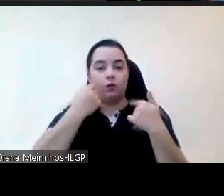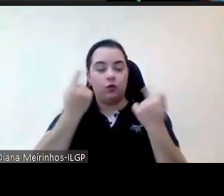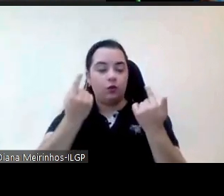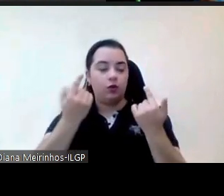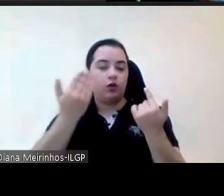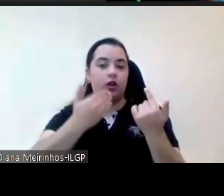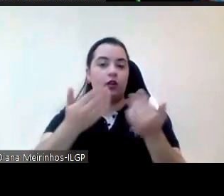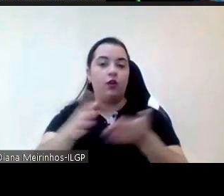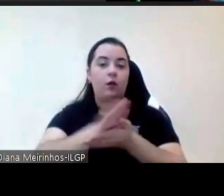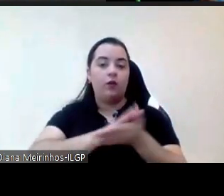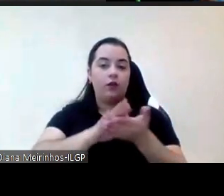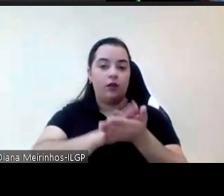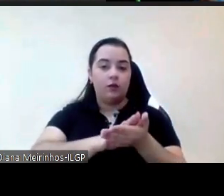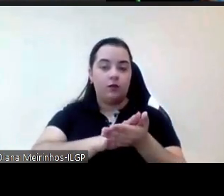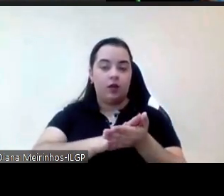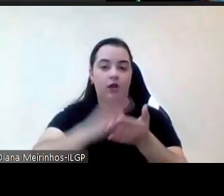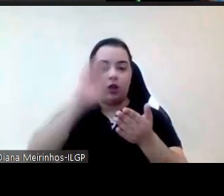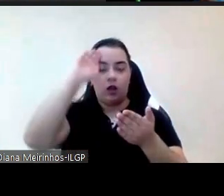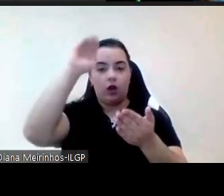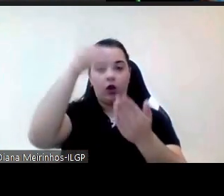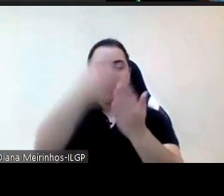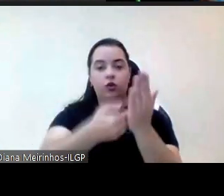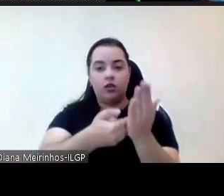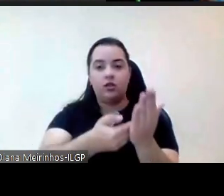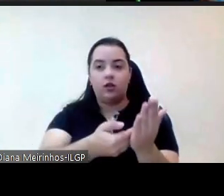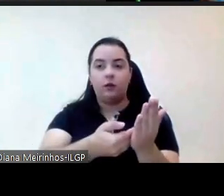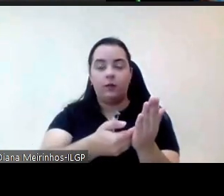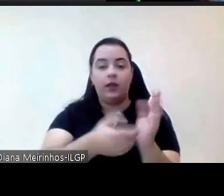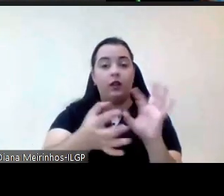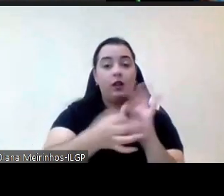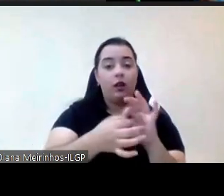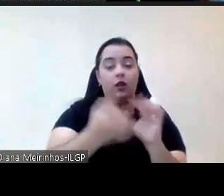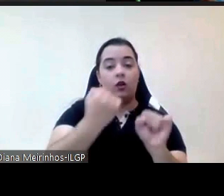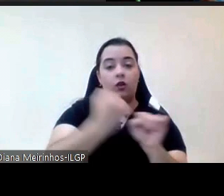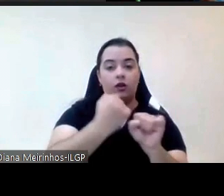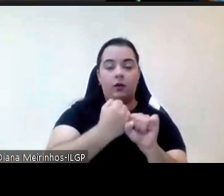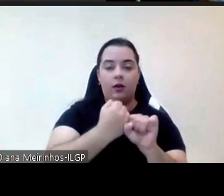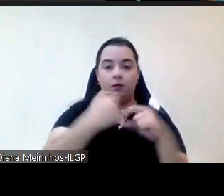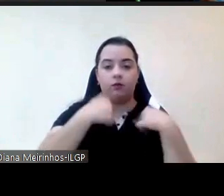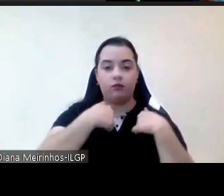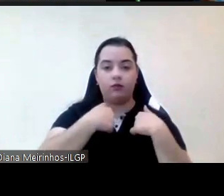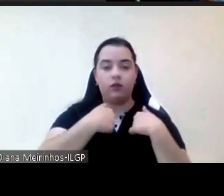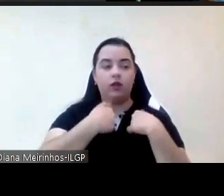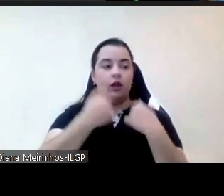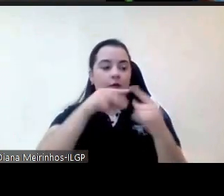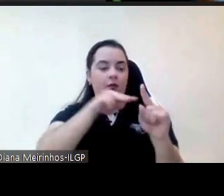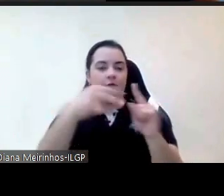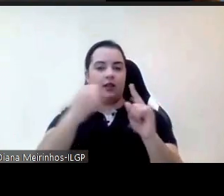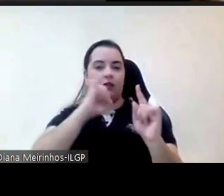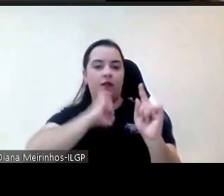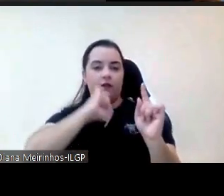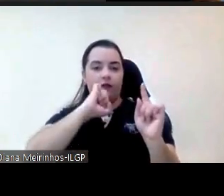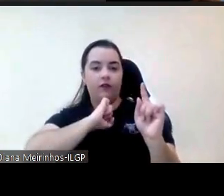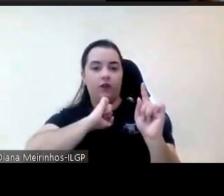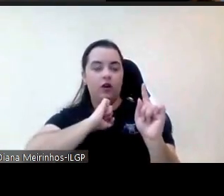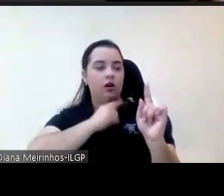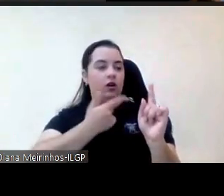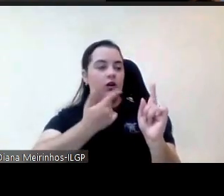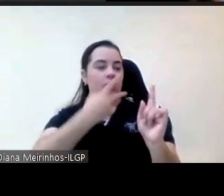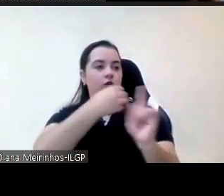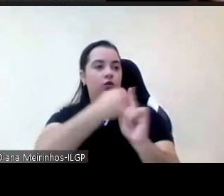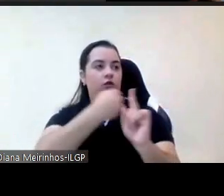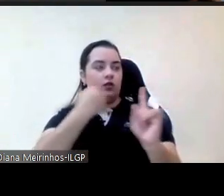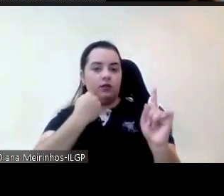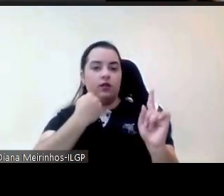por defeito profissional o modo como eu inevitavelmente encaro este desafio e posso dizer